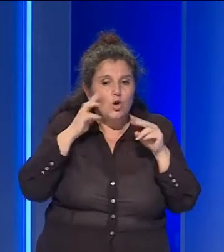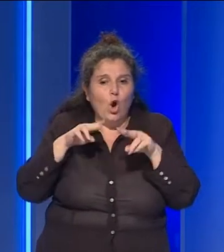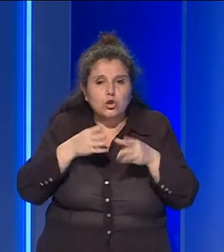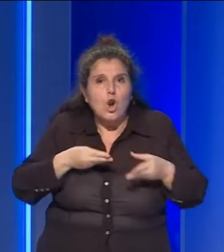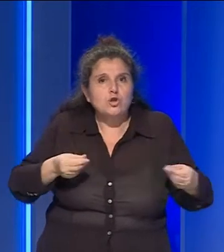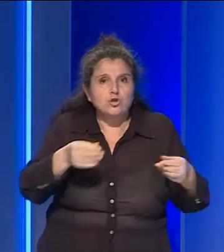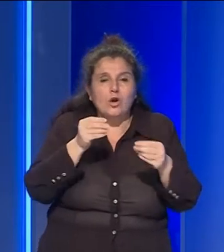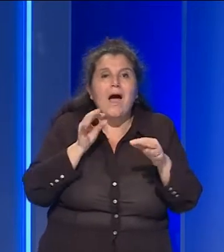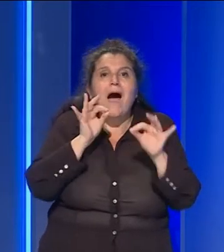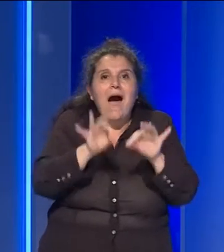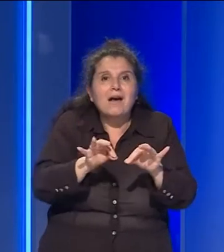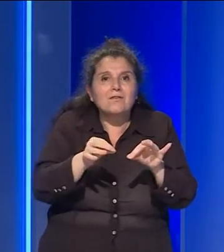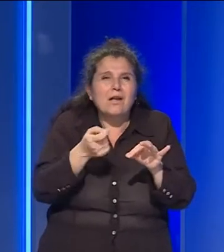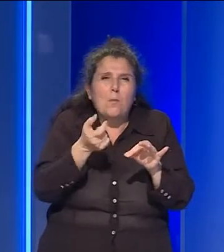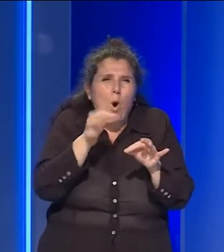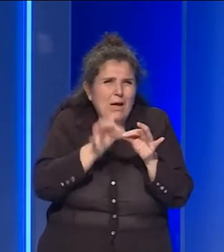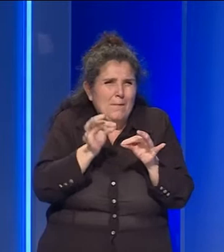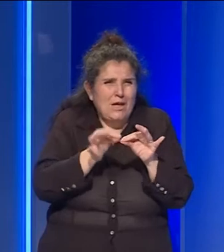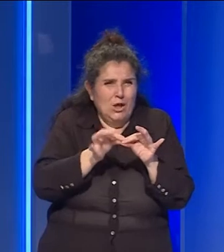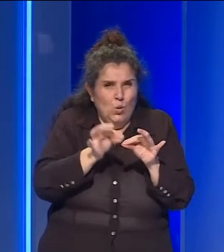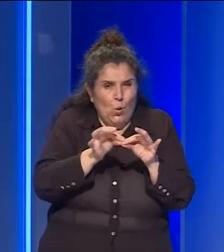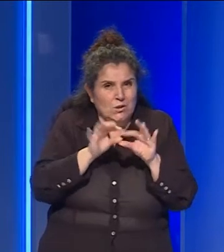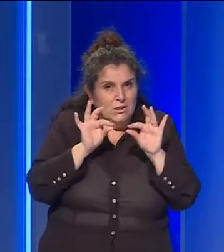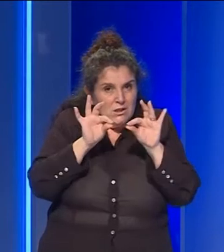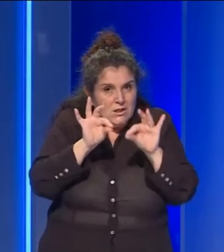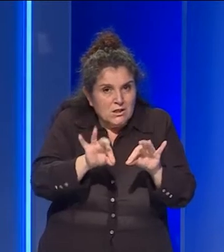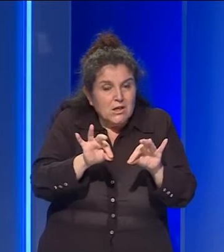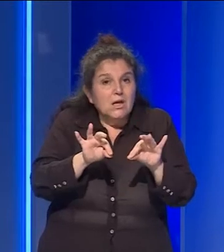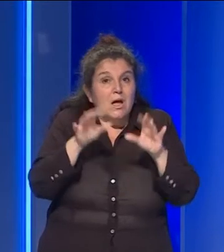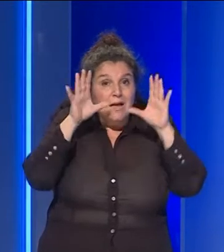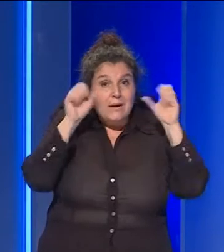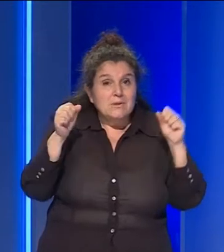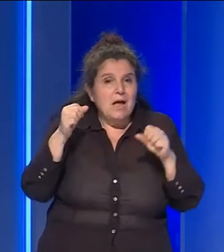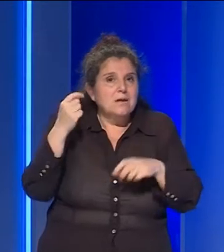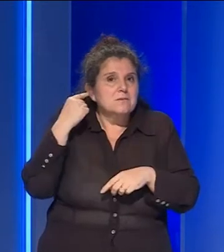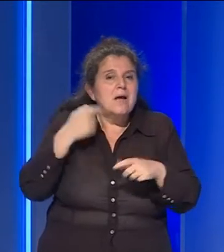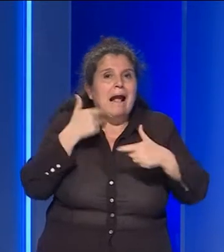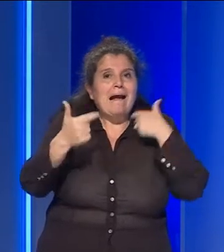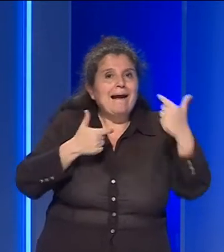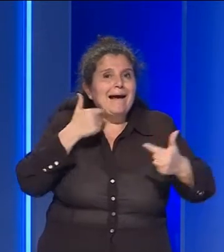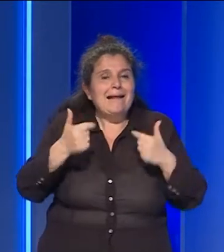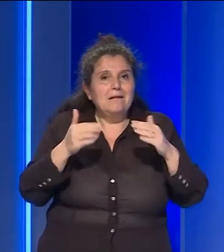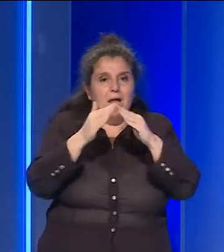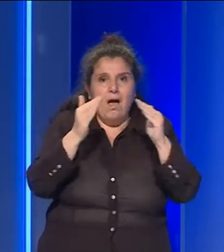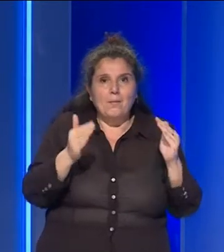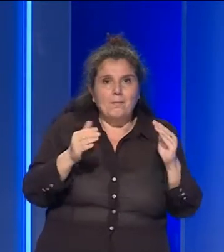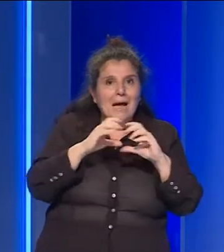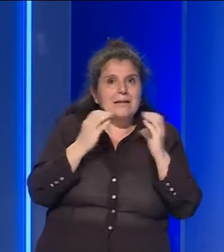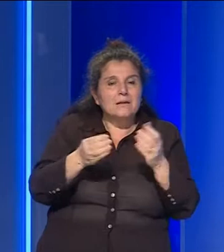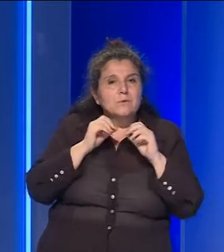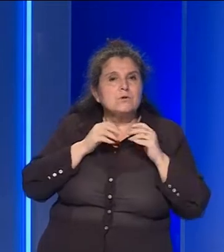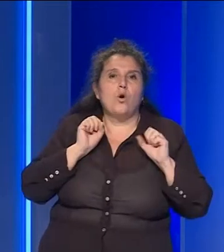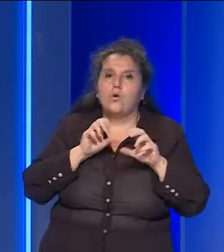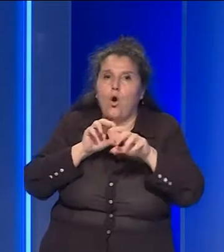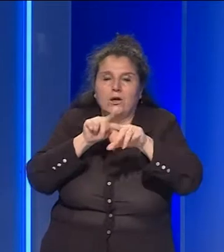è arrivata nel giro di pochi minuti. I militari sentendo le grida a provenire dall'appartamento sono